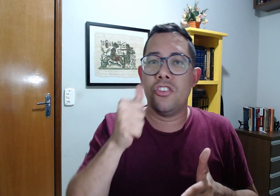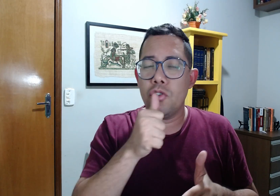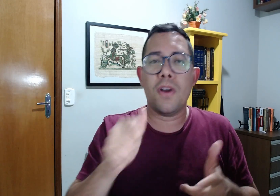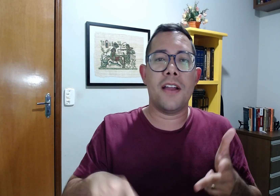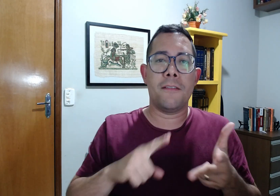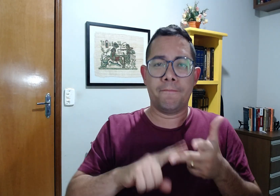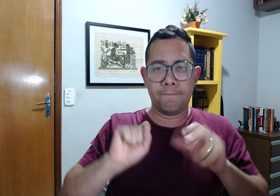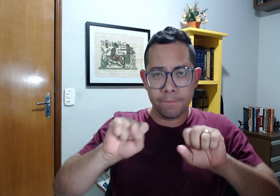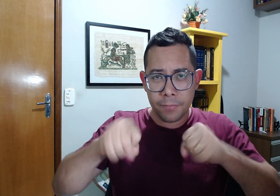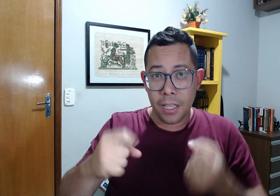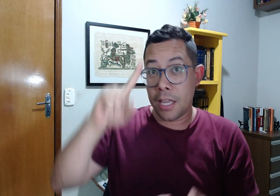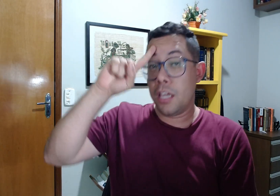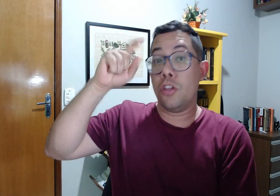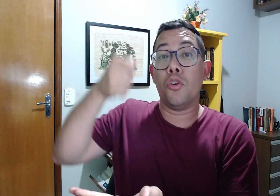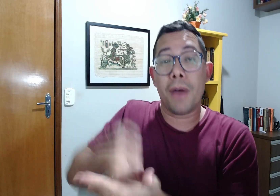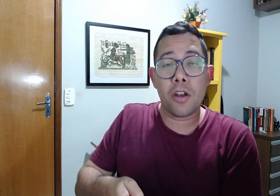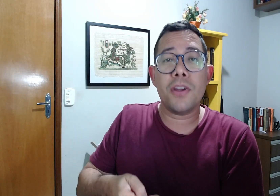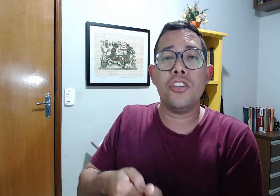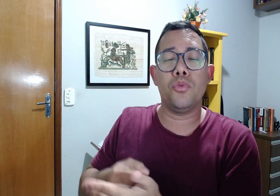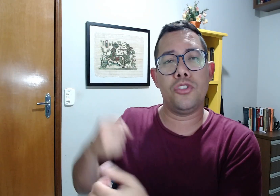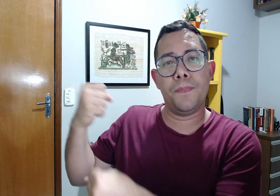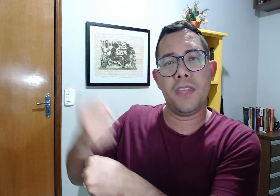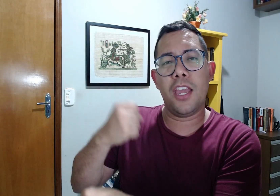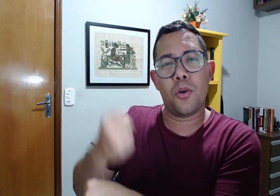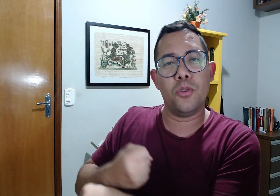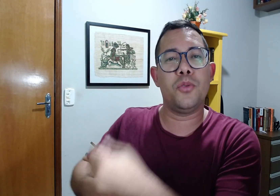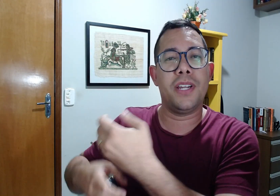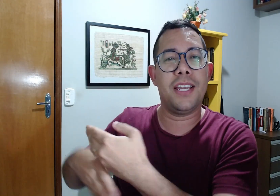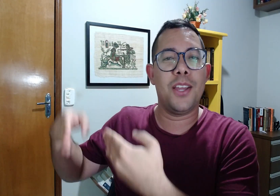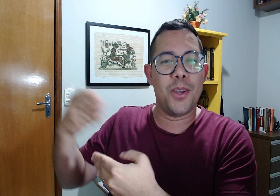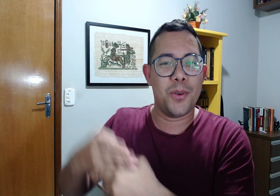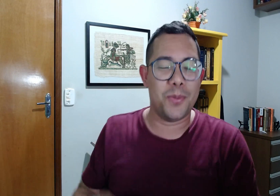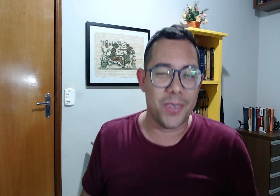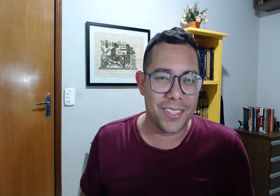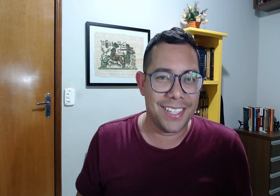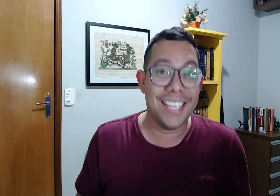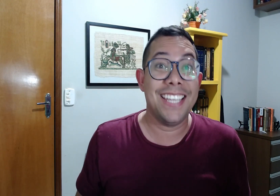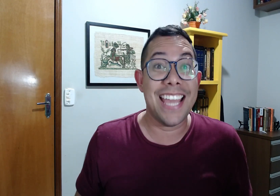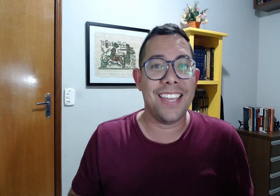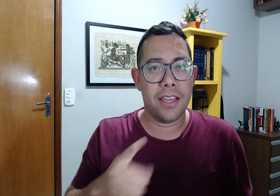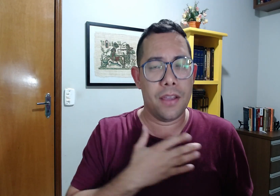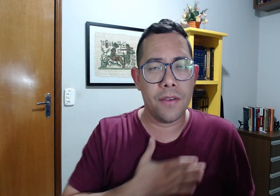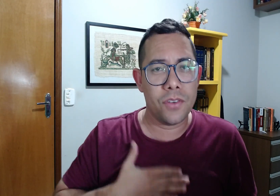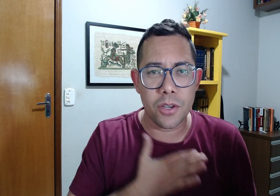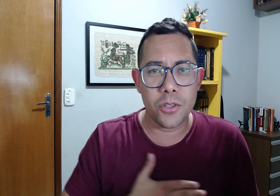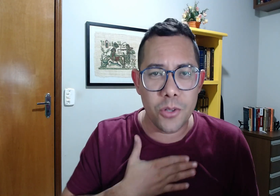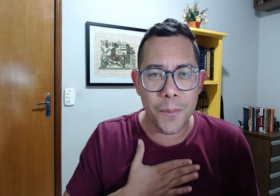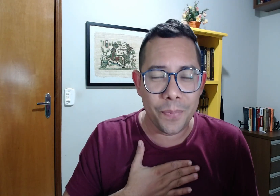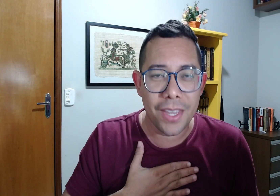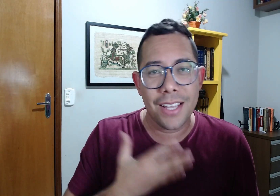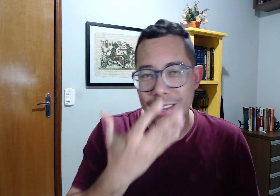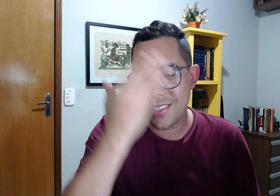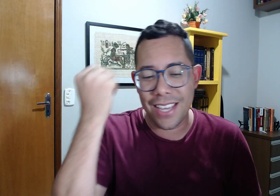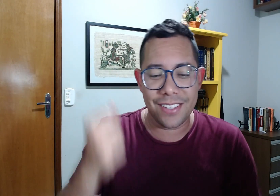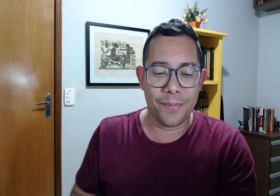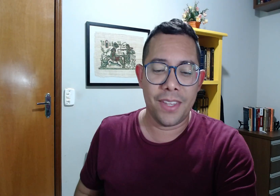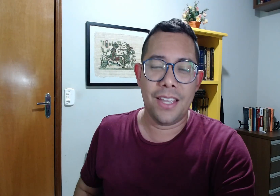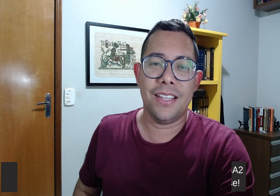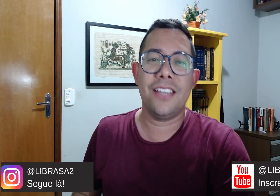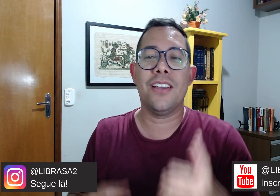jejuar e tomar uma atitude e reconstruir os muros. E aí, você gostou? Não esqueça, deixa